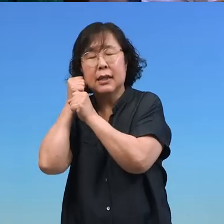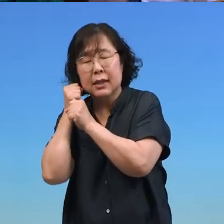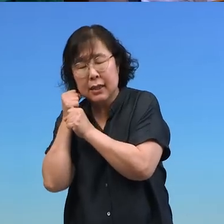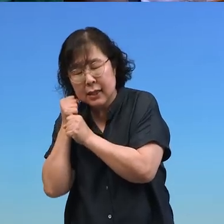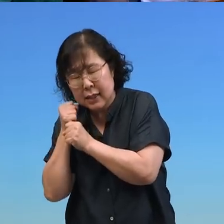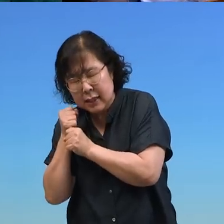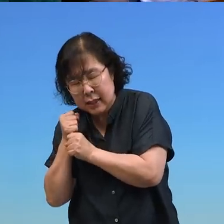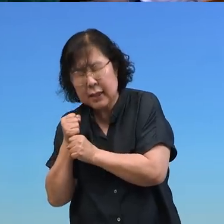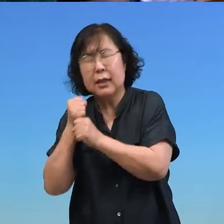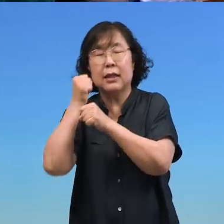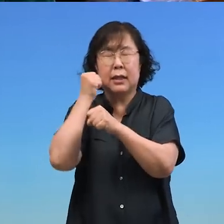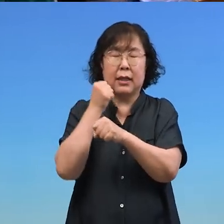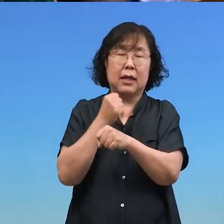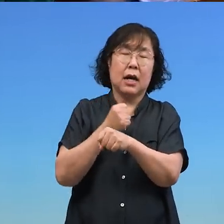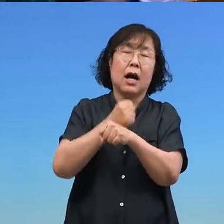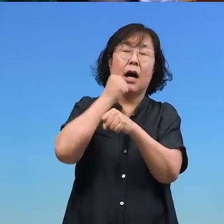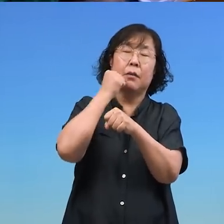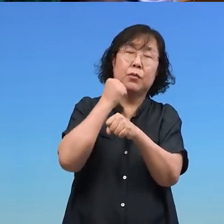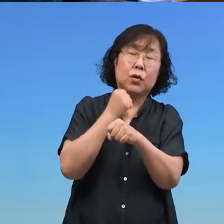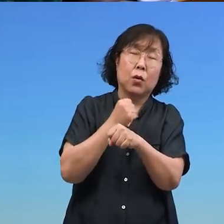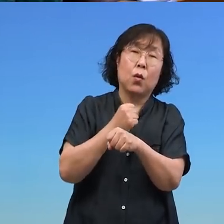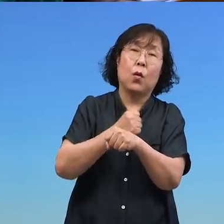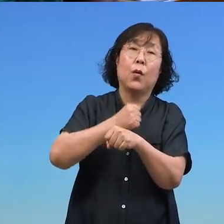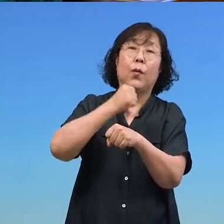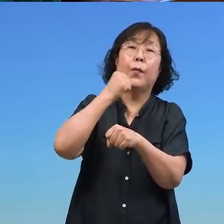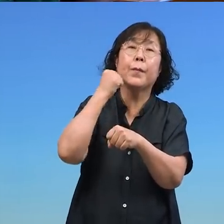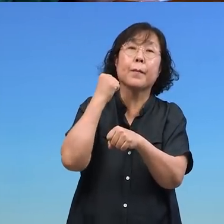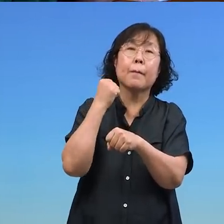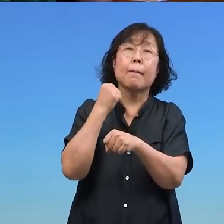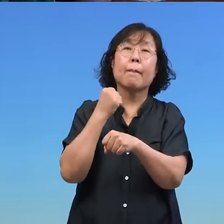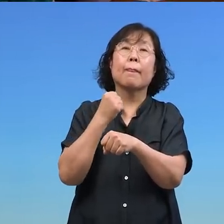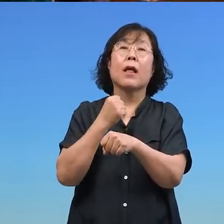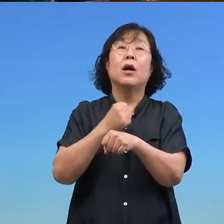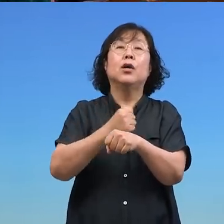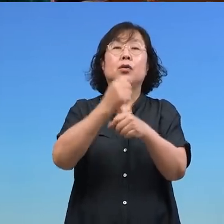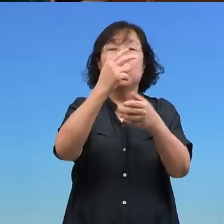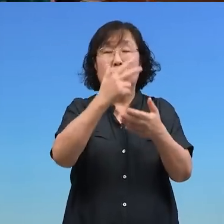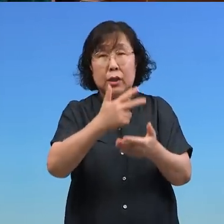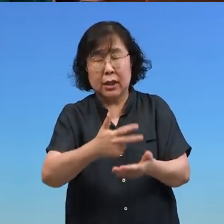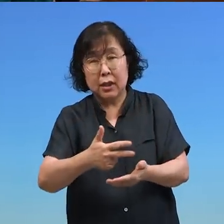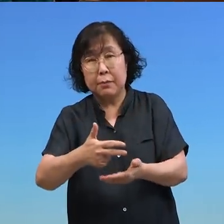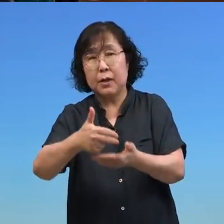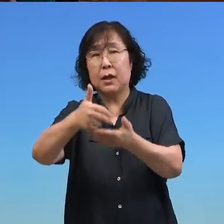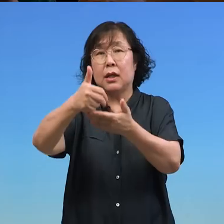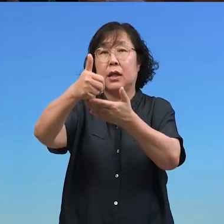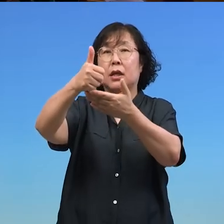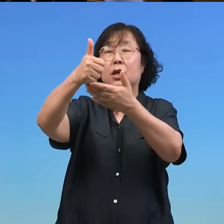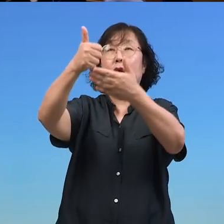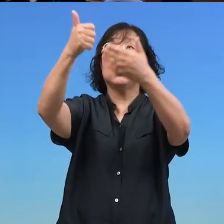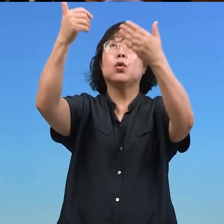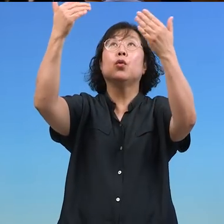의지함으로 주님이 주시는 담대함으로 주님이